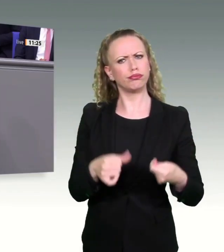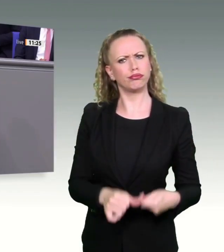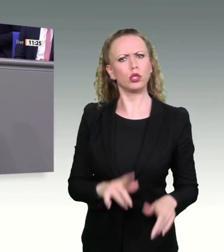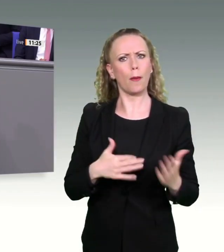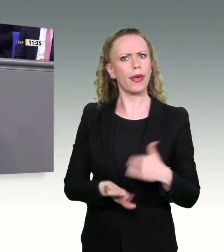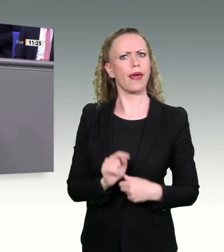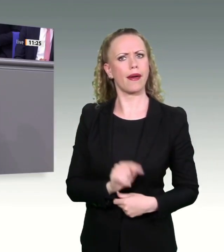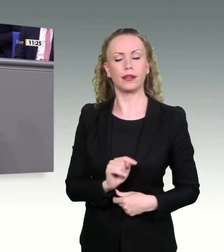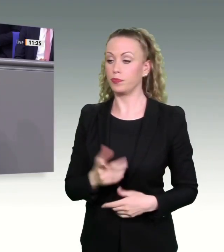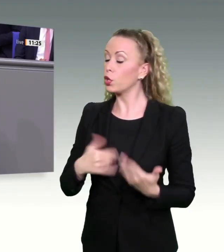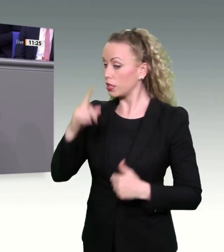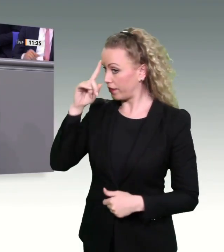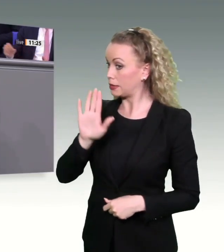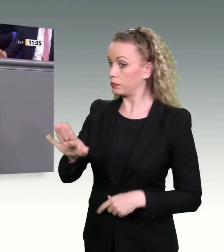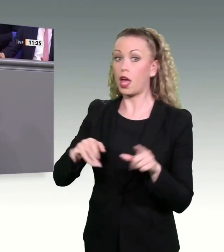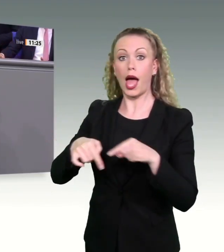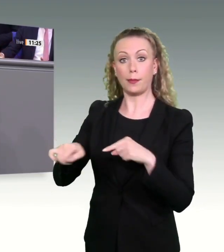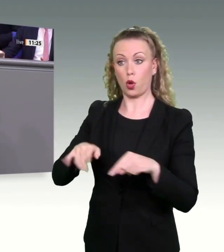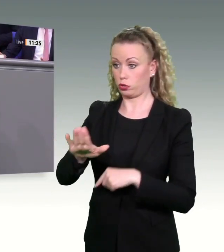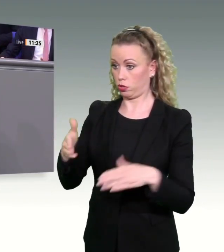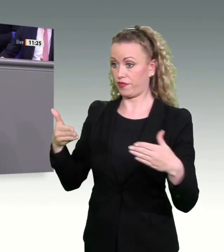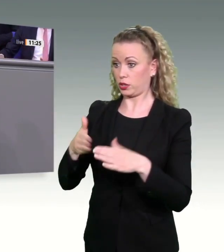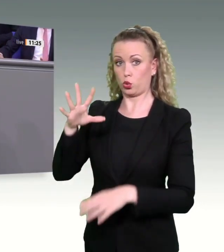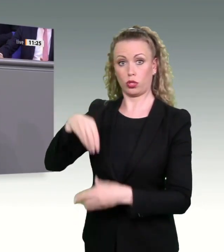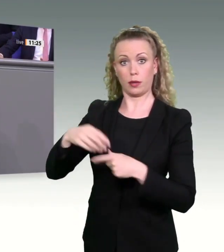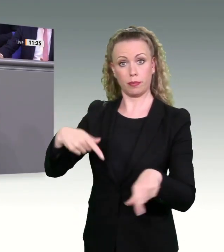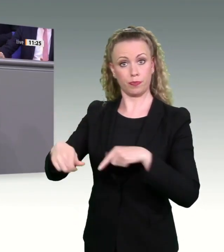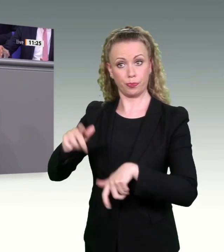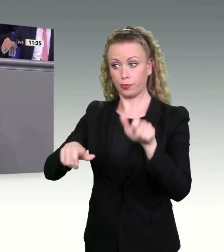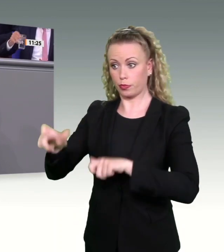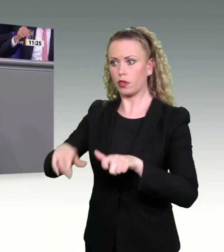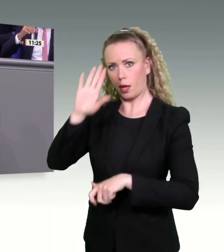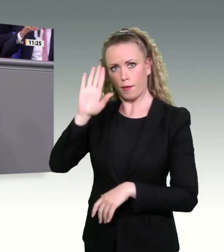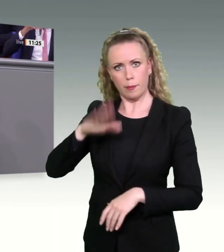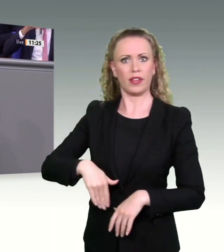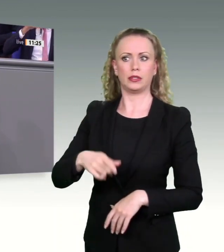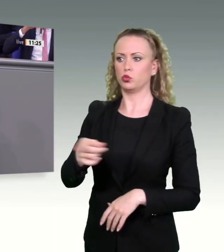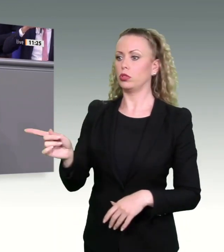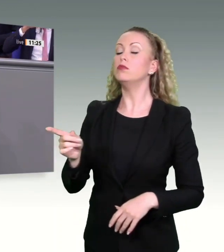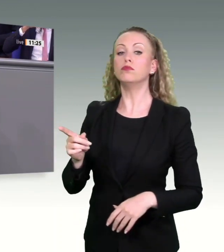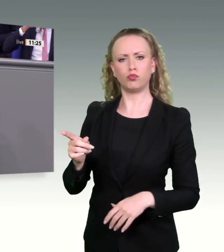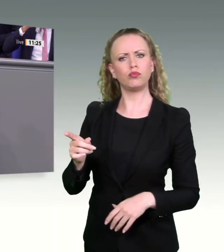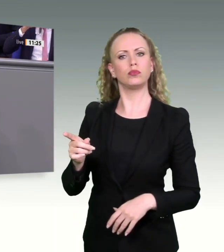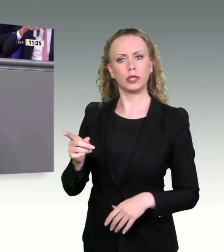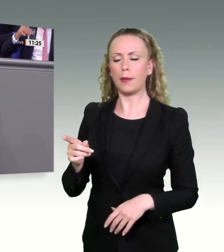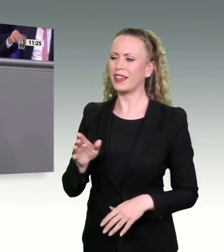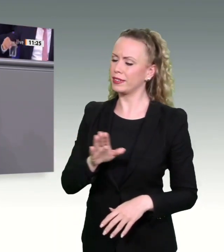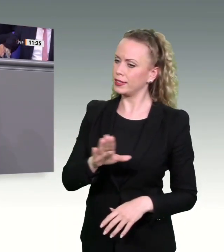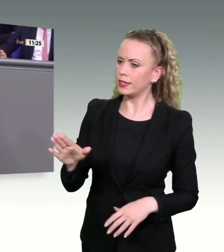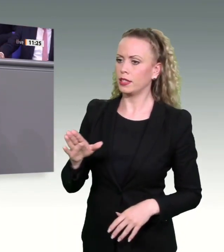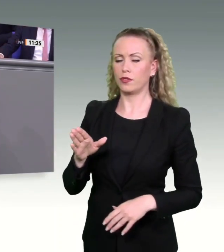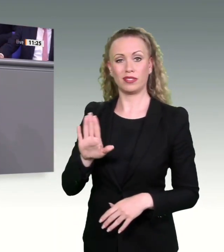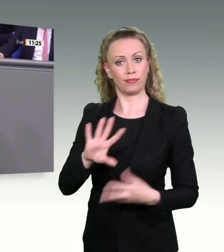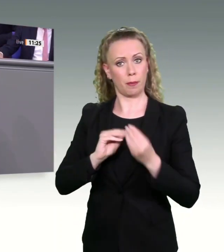dass einige Abgeordnete Ihrer Fraktion es besser wissen, erwähnen Sie eine Lösung für die teilweise von Ihnen mitverschuldeten Probleme nicht,